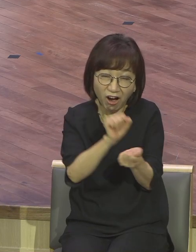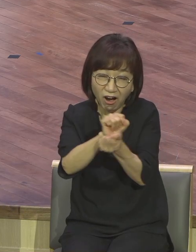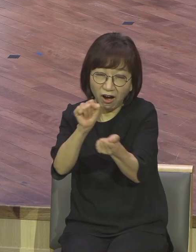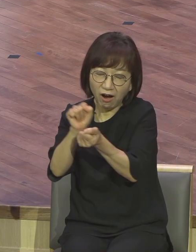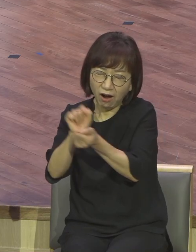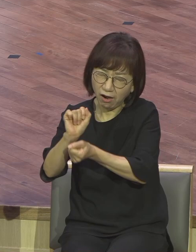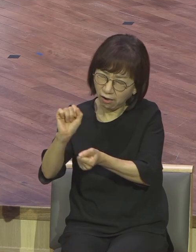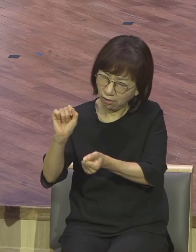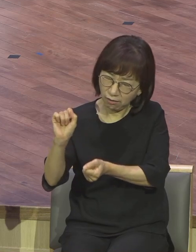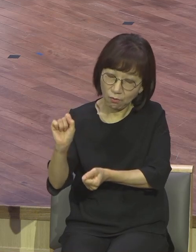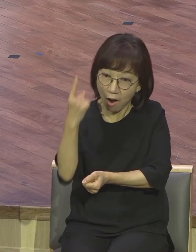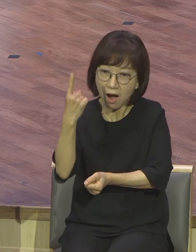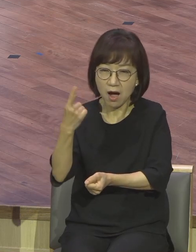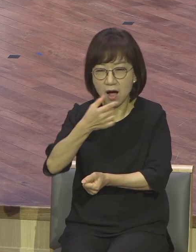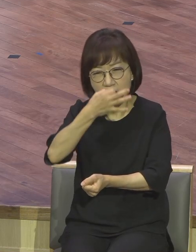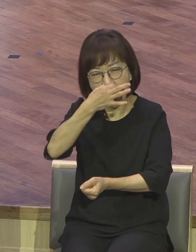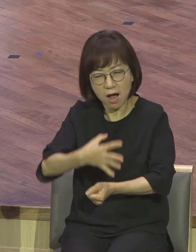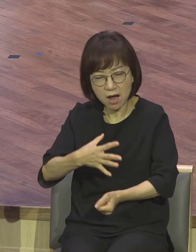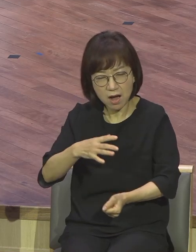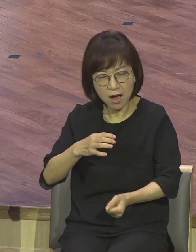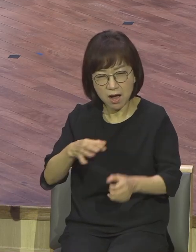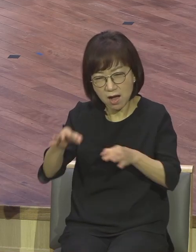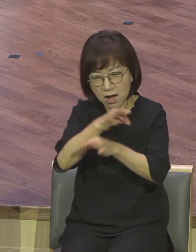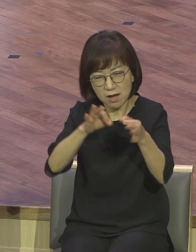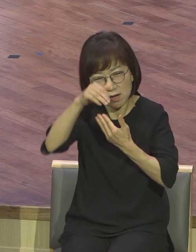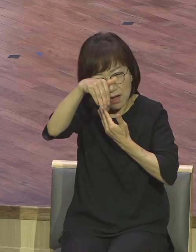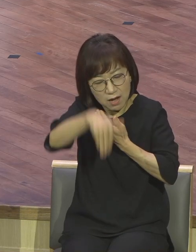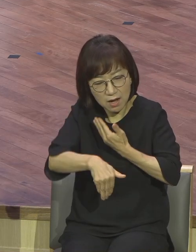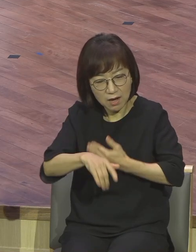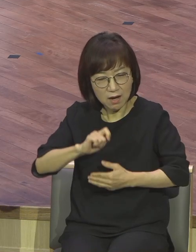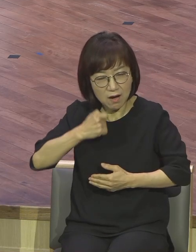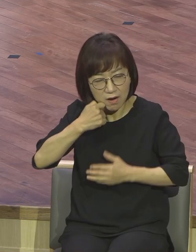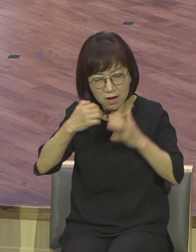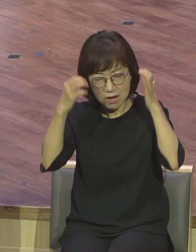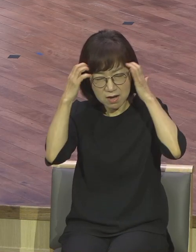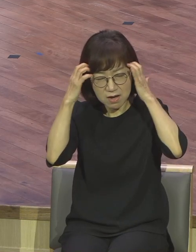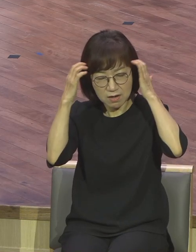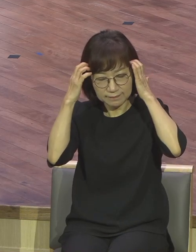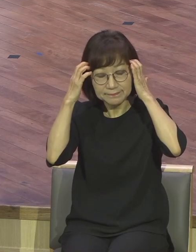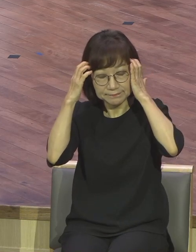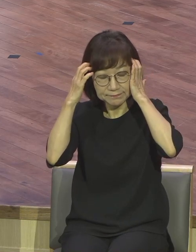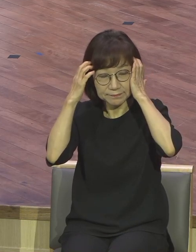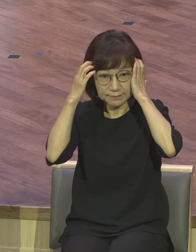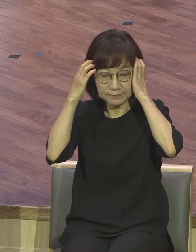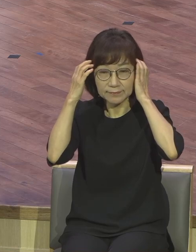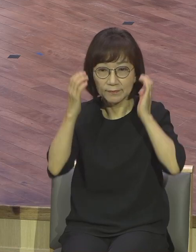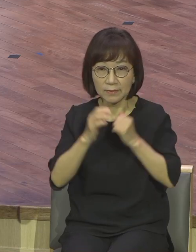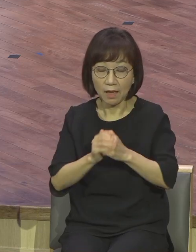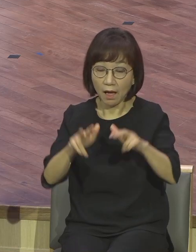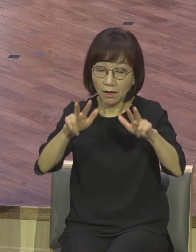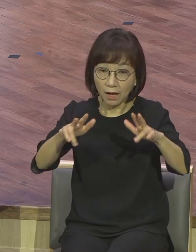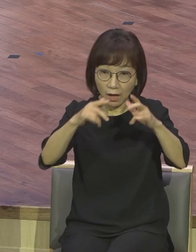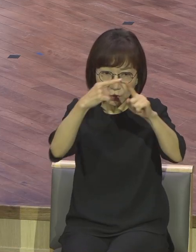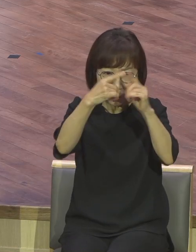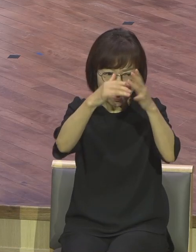어렵습니다. 여러 가지 상황 속에 그야말로 이런 교회 역사상 없었다 정도로